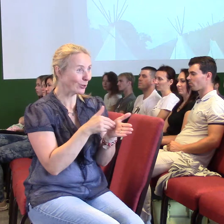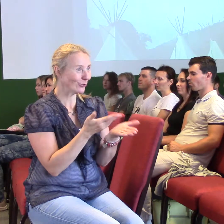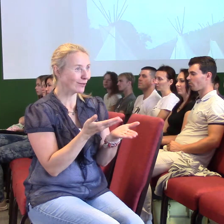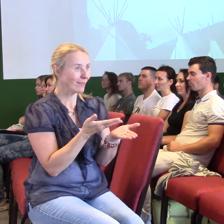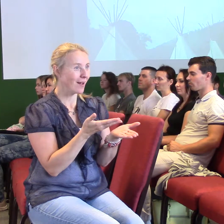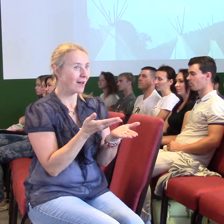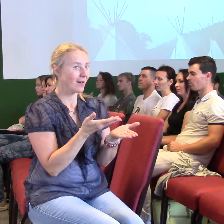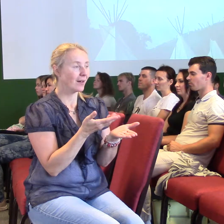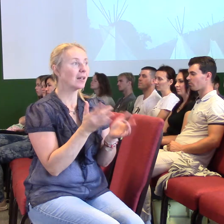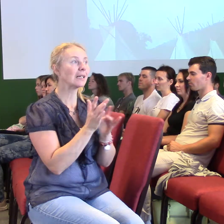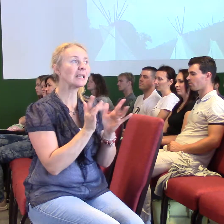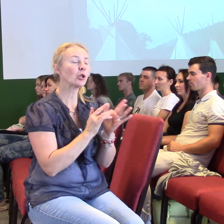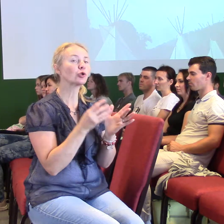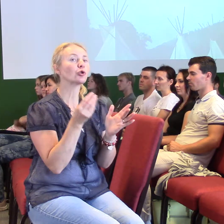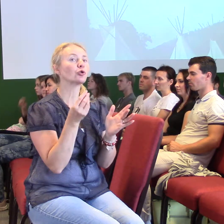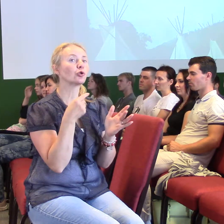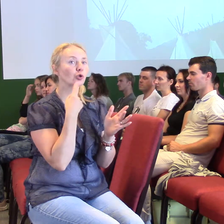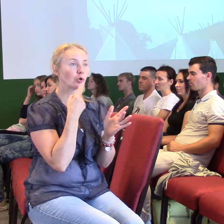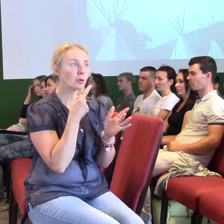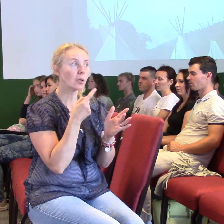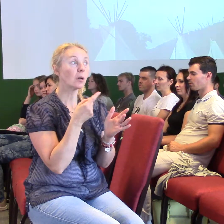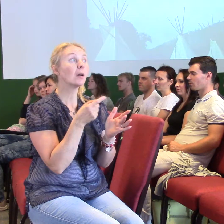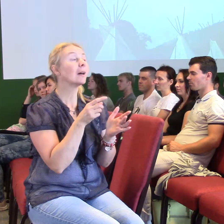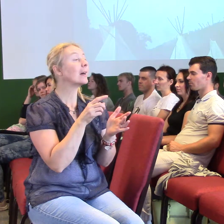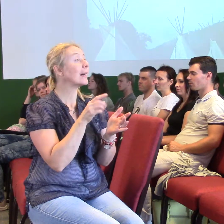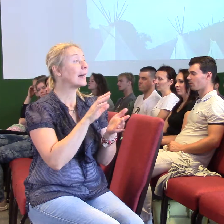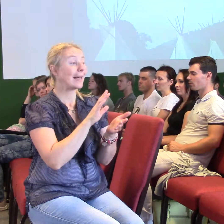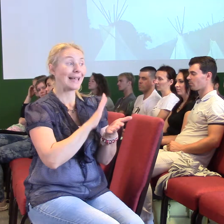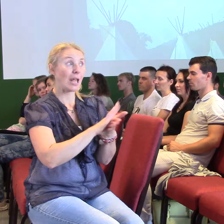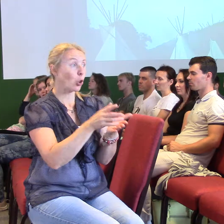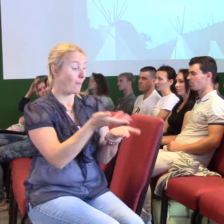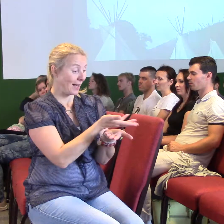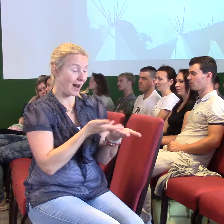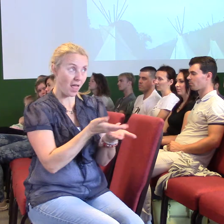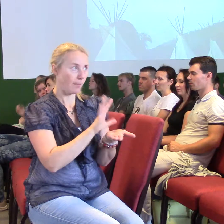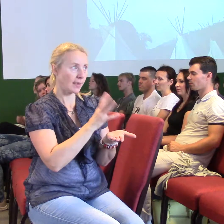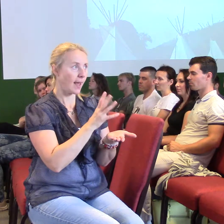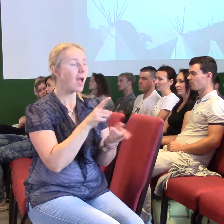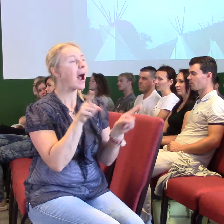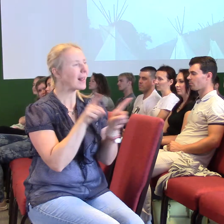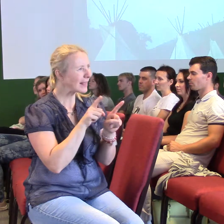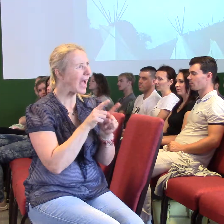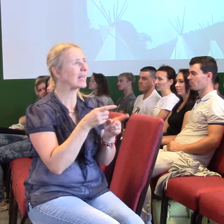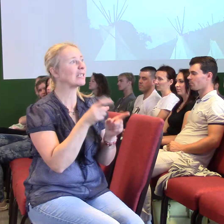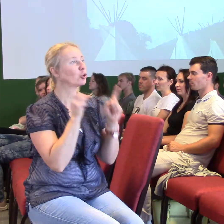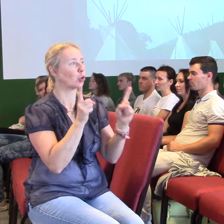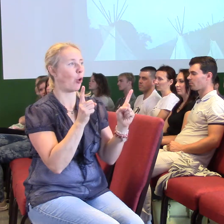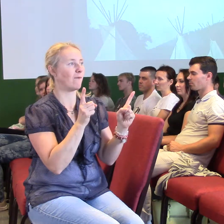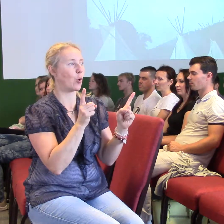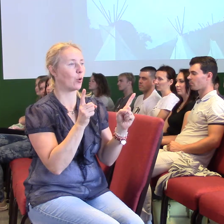Ježíš to tady říká. Nebude člověk živý jenom tím chlebem a tím jídlem, ale každým slovem. A Bible,